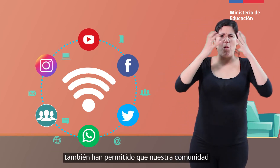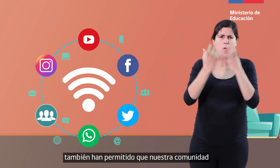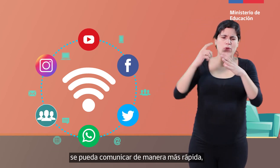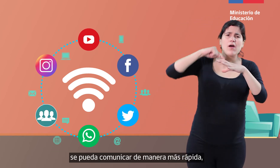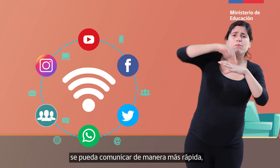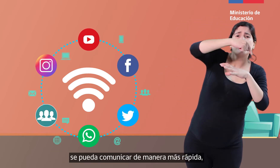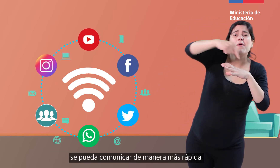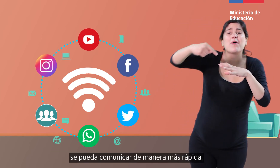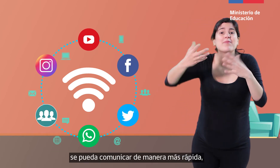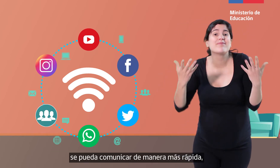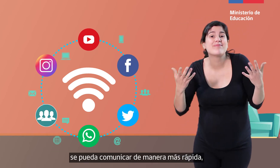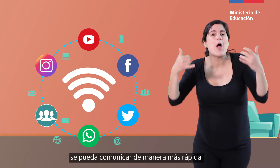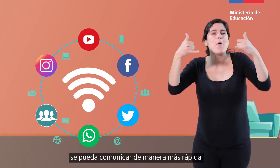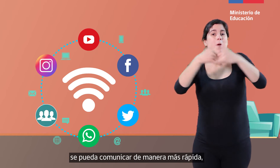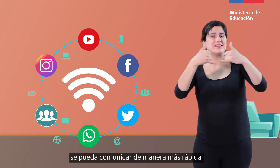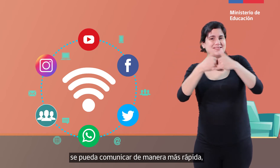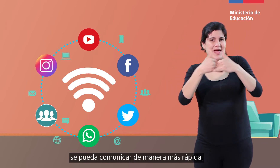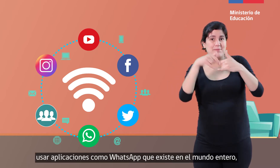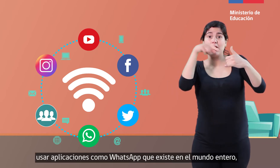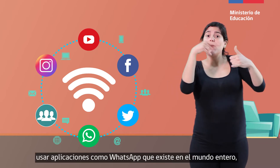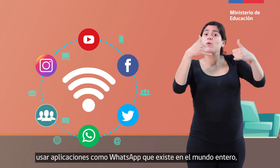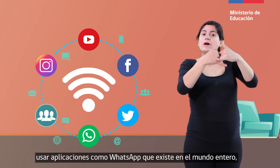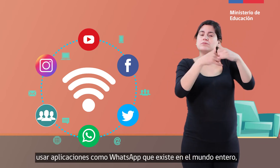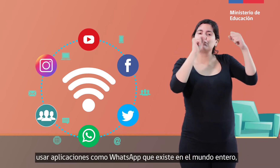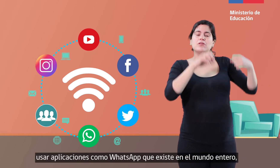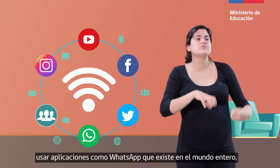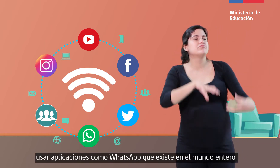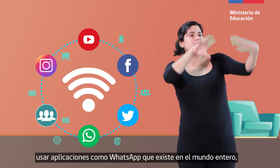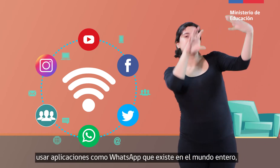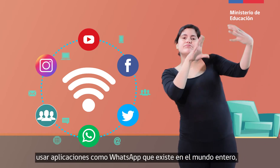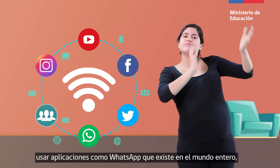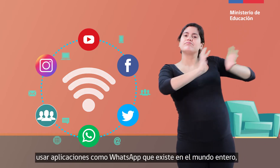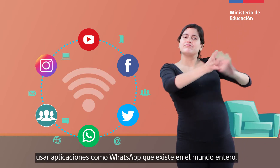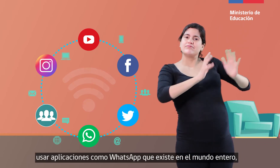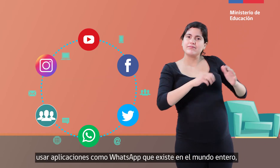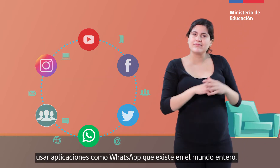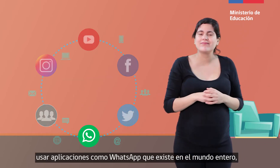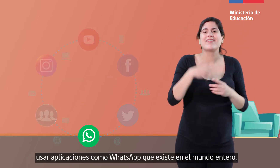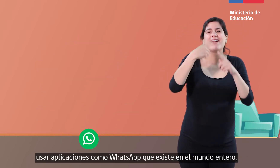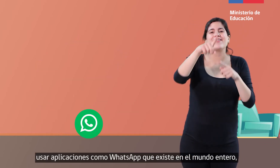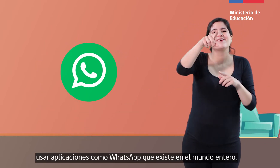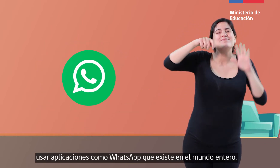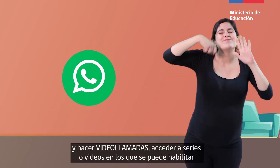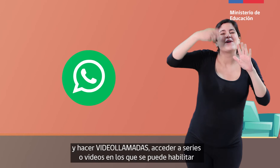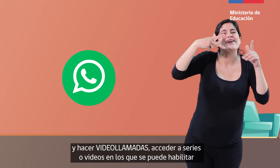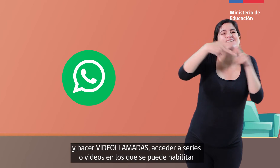se pueda comunicar de manera más rápida, usar aplicaciones como WhatsApp, que existe en el mundo entero, y hacer